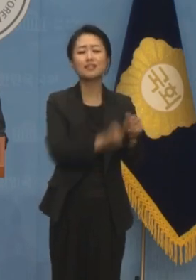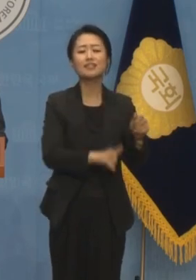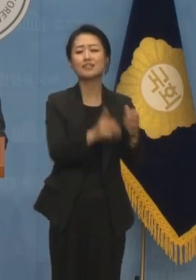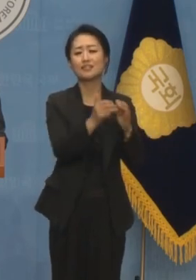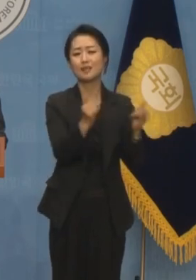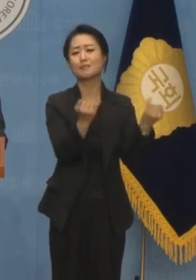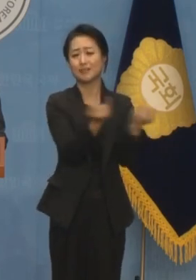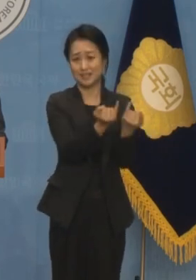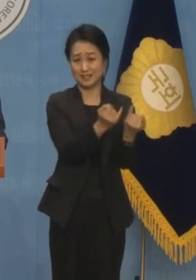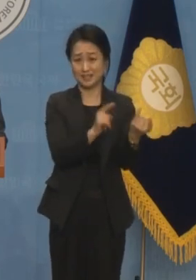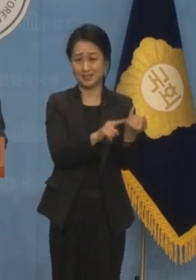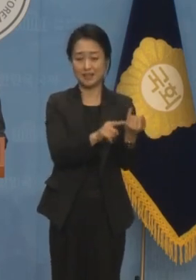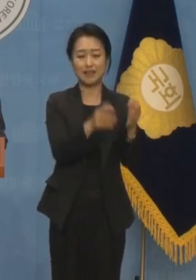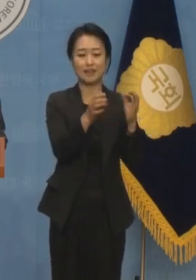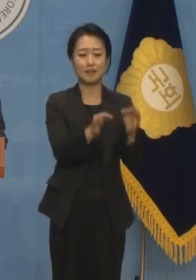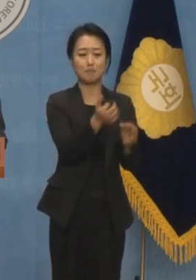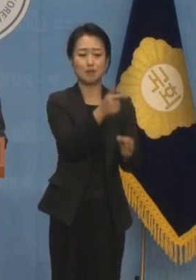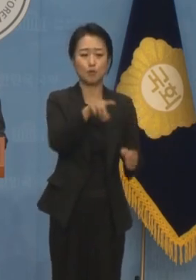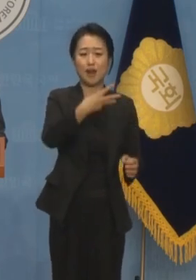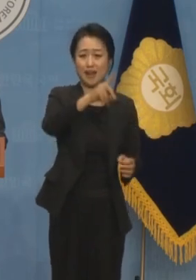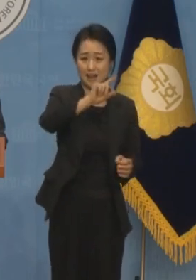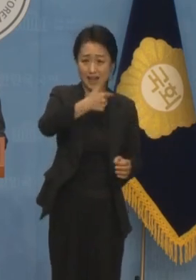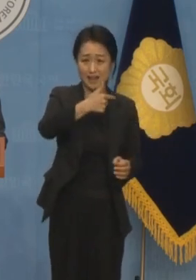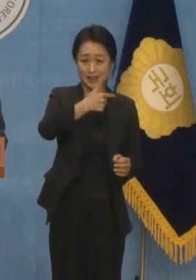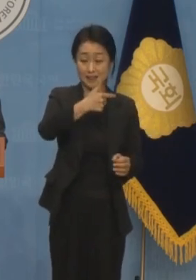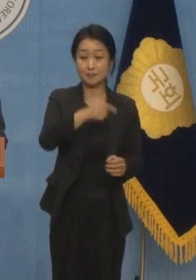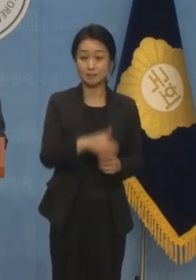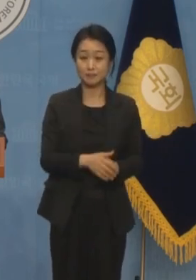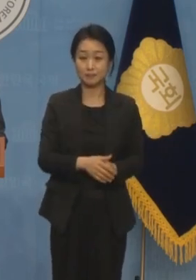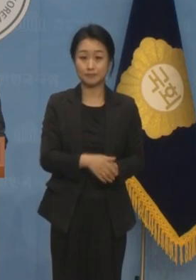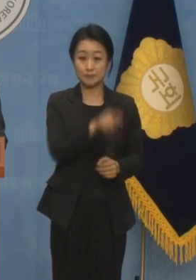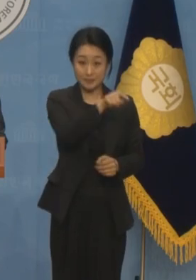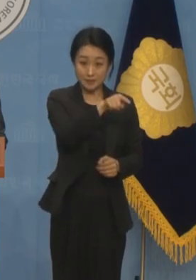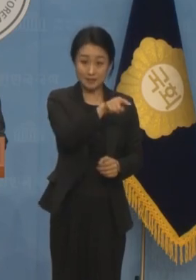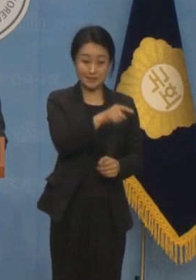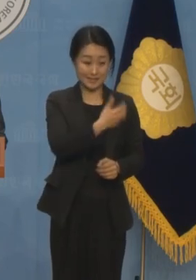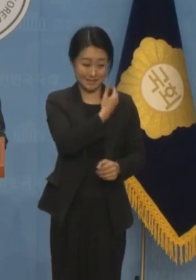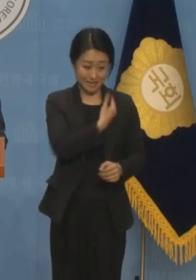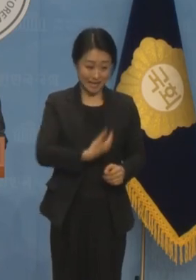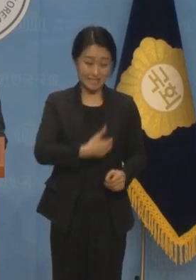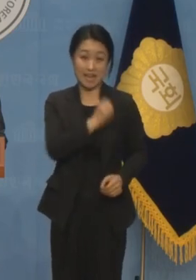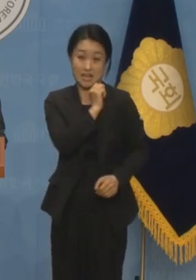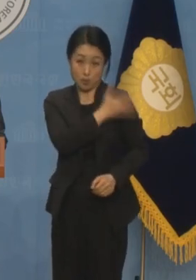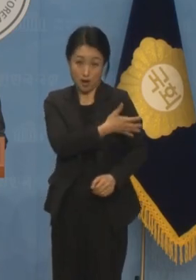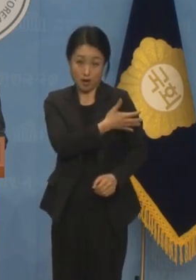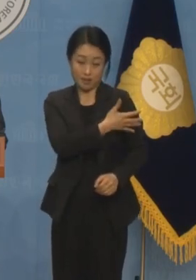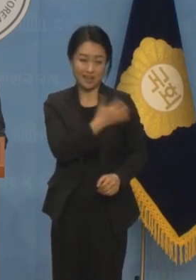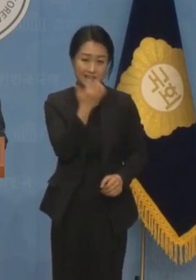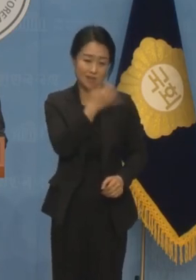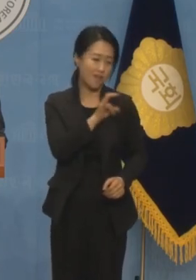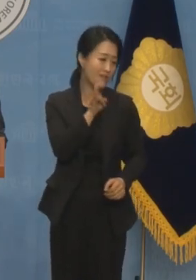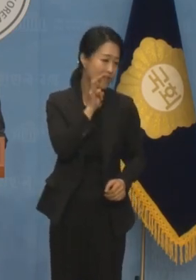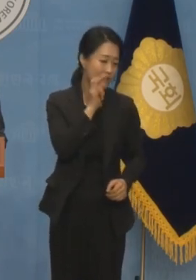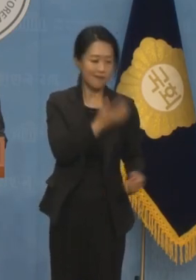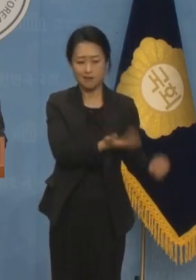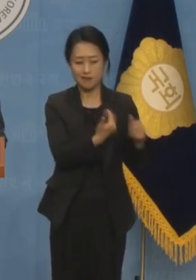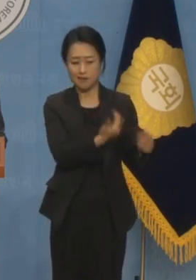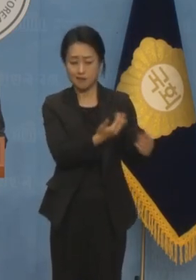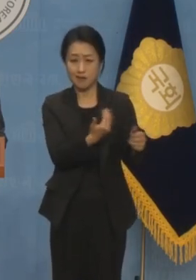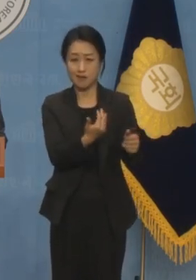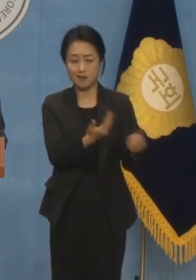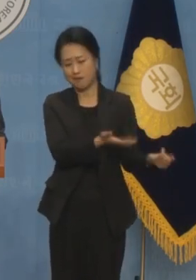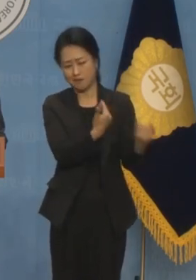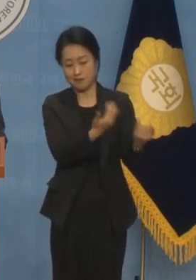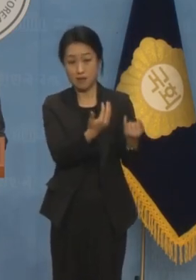저는 유튜브를 통해 친일파이며 자신의 제자들을 성상납에 동원할 정도로 친일의 도가